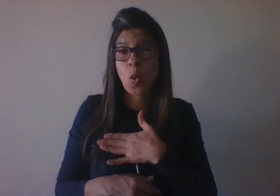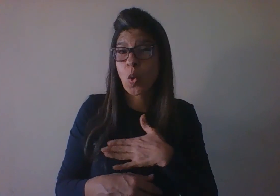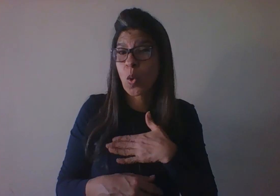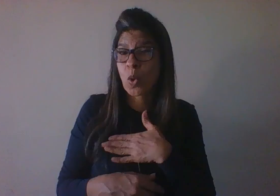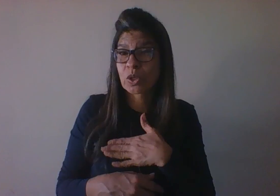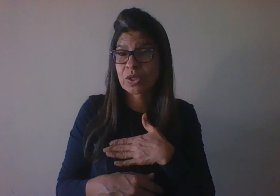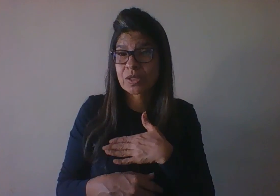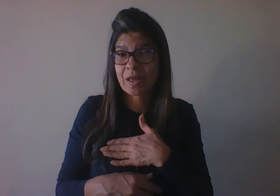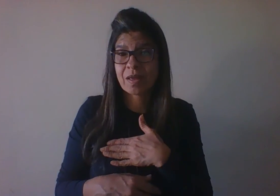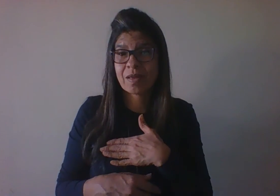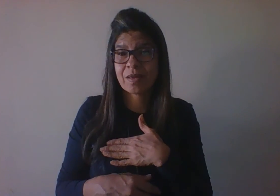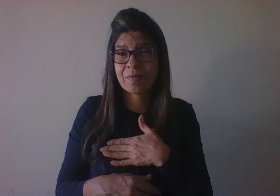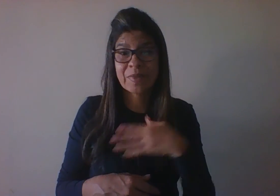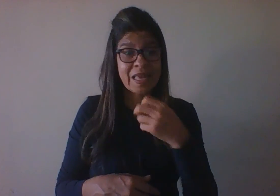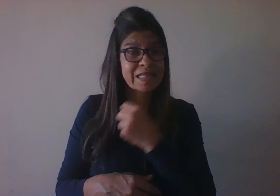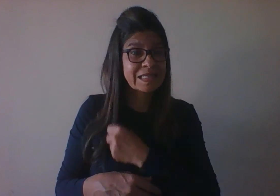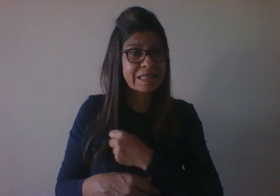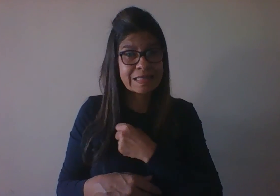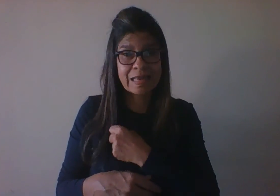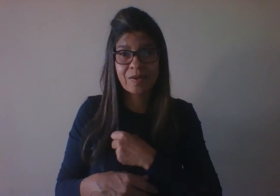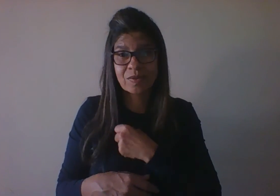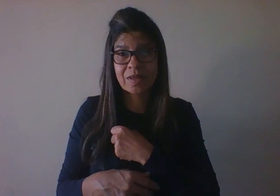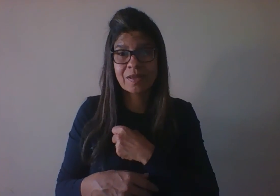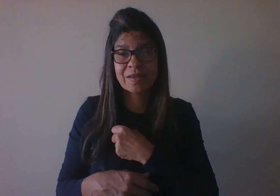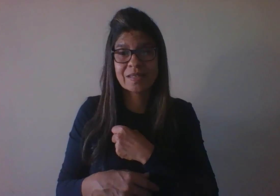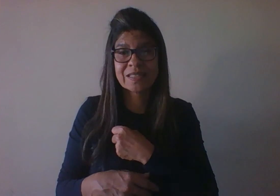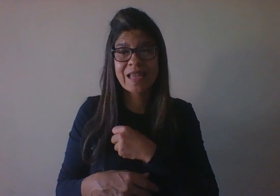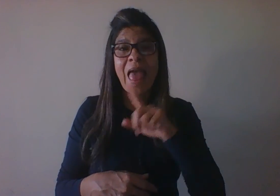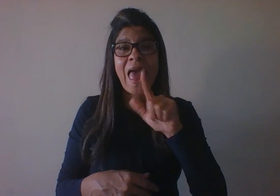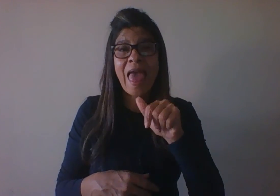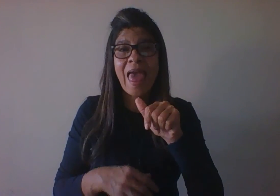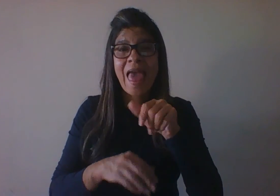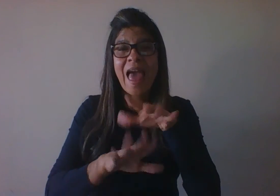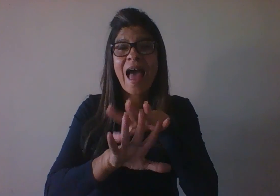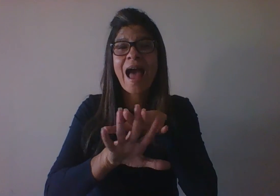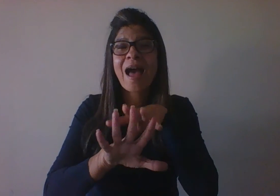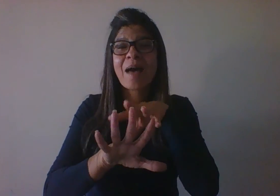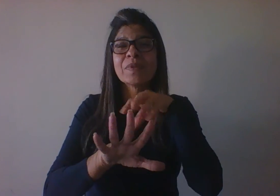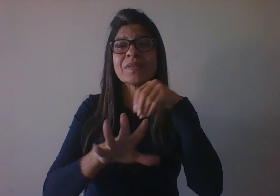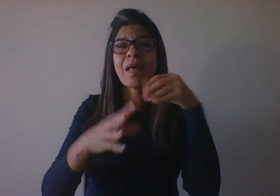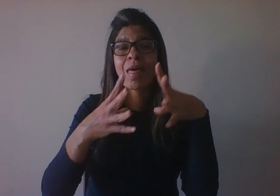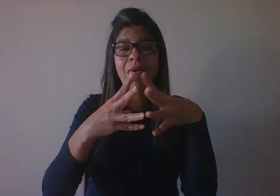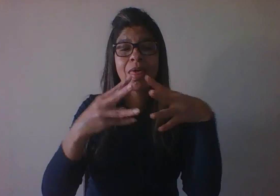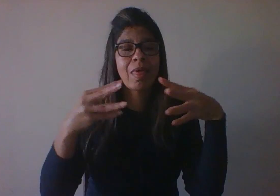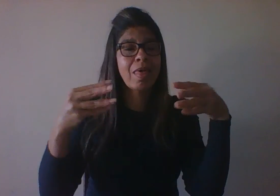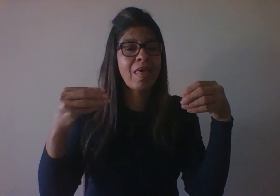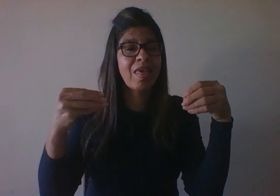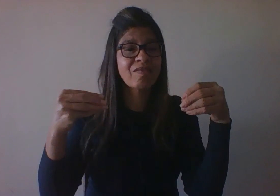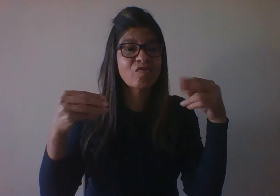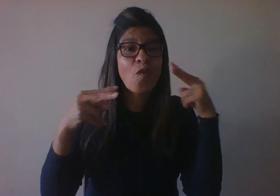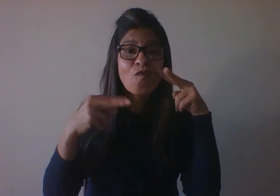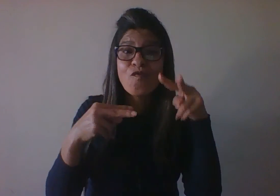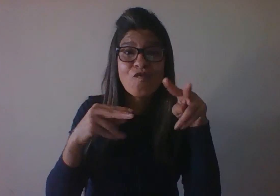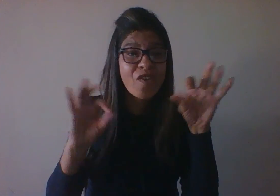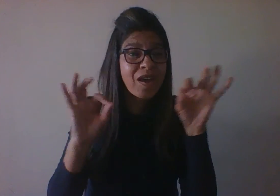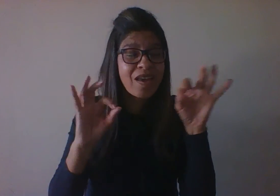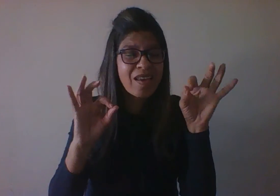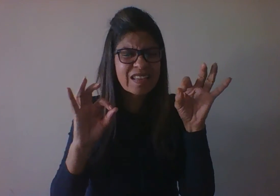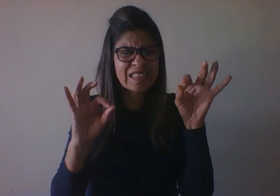ela nomeava por uma repetição do adulto. Ela tinha dificuldade de compreender porque são conceitos abstratos que